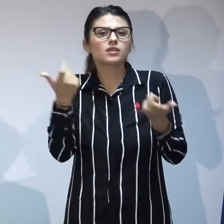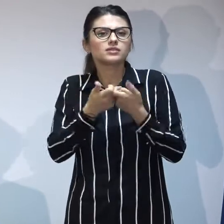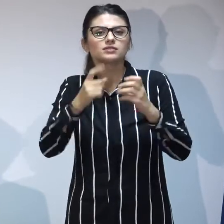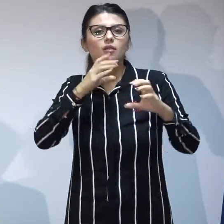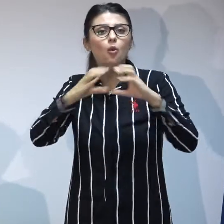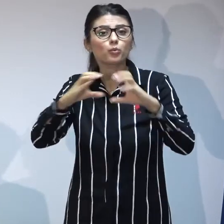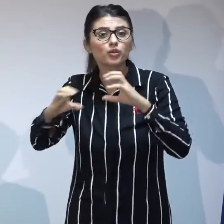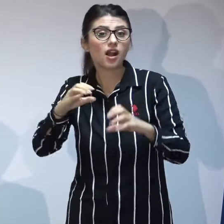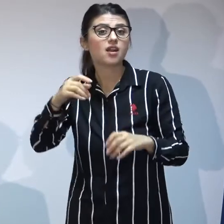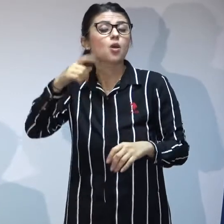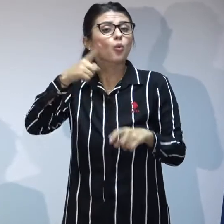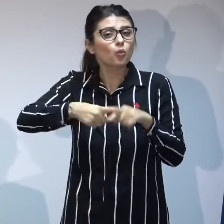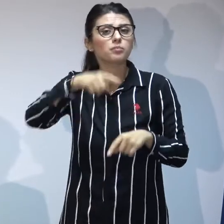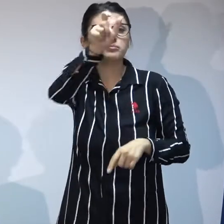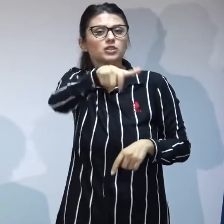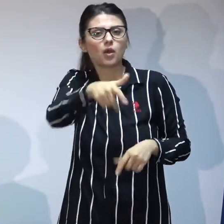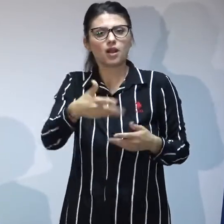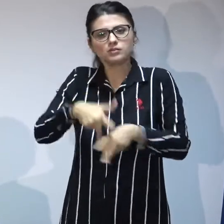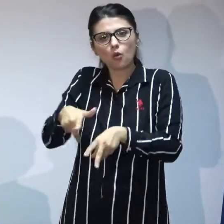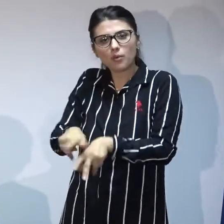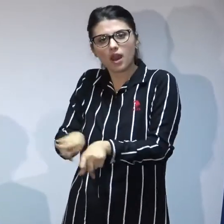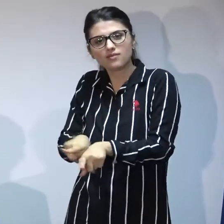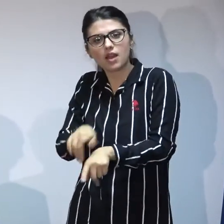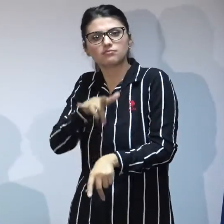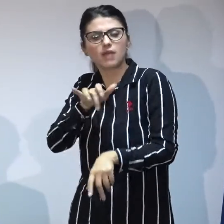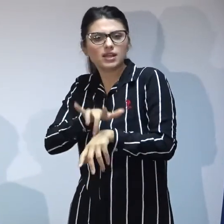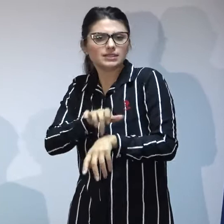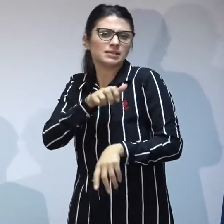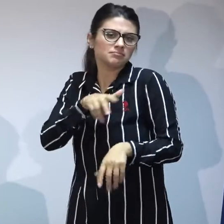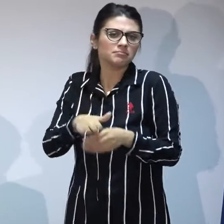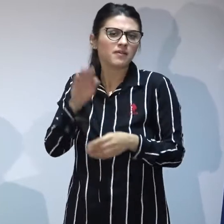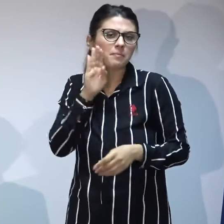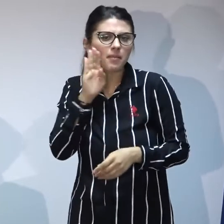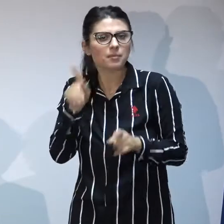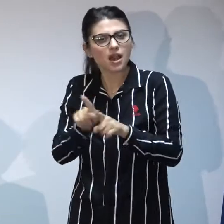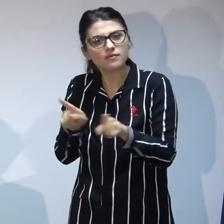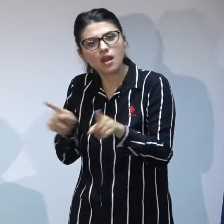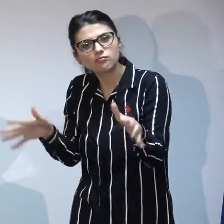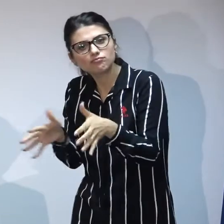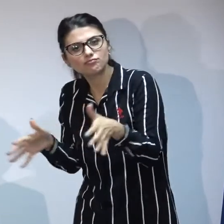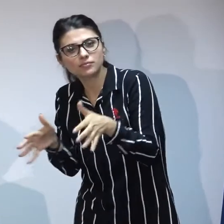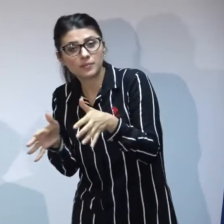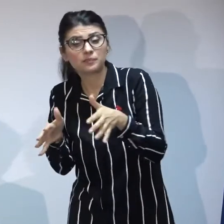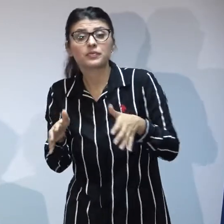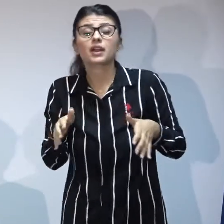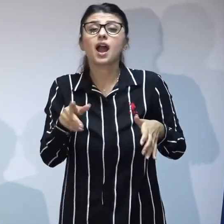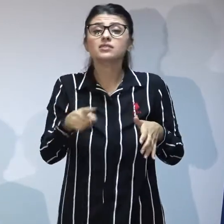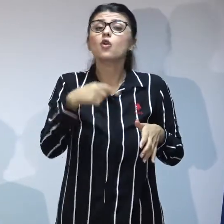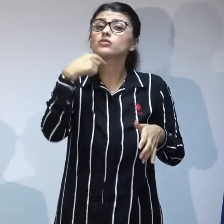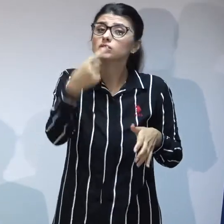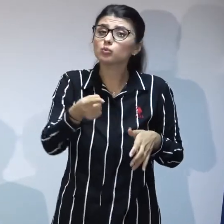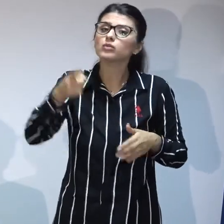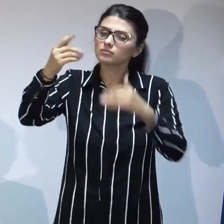asistenții maternali dar aceasta este o discuție care va face obiectul unei alte analize pe care o autoritatea